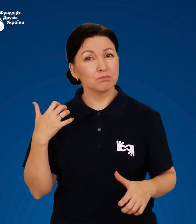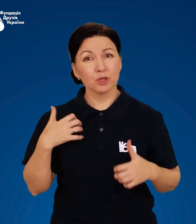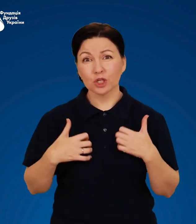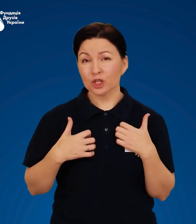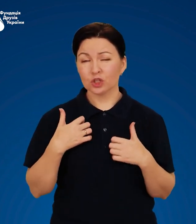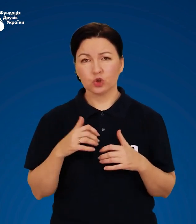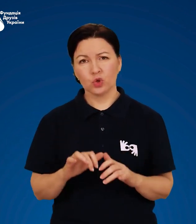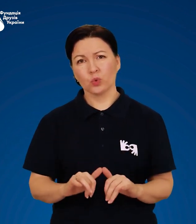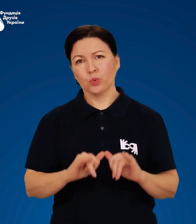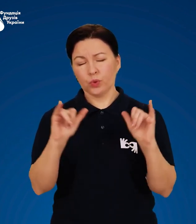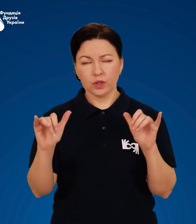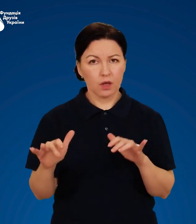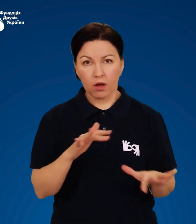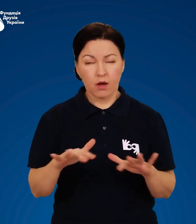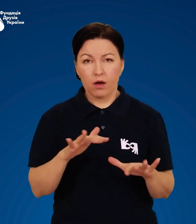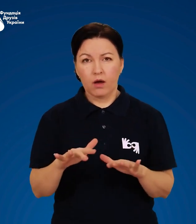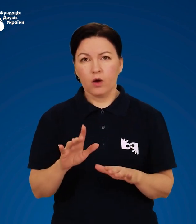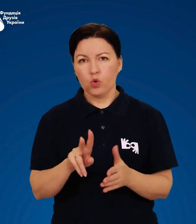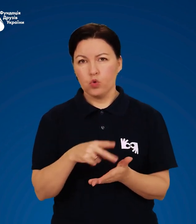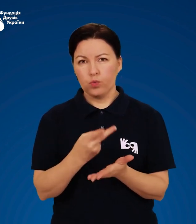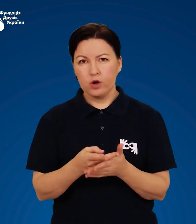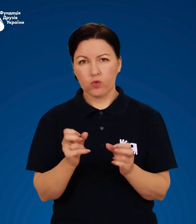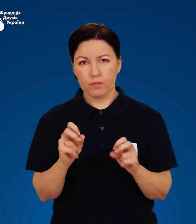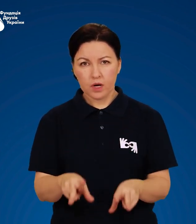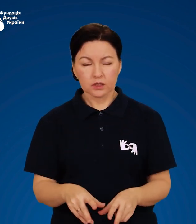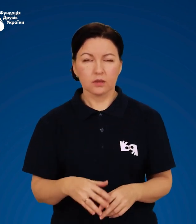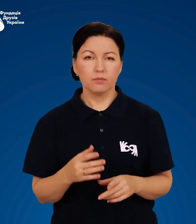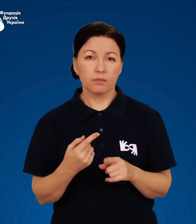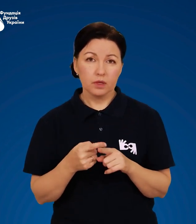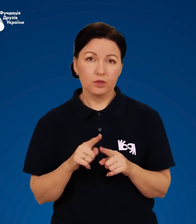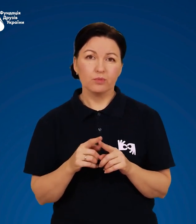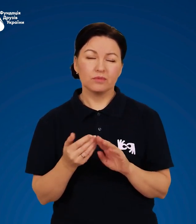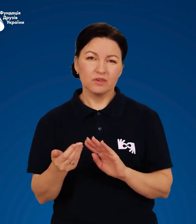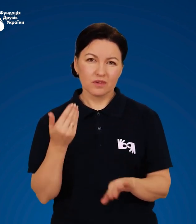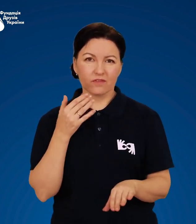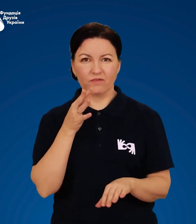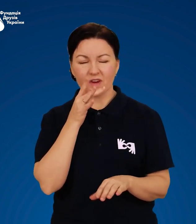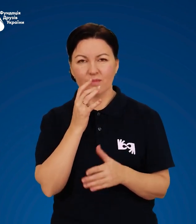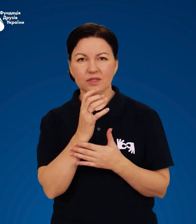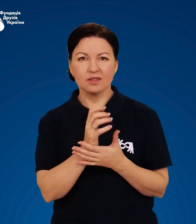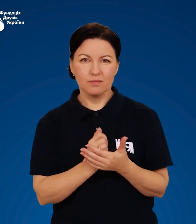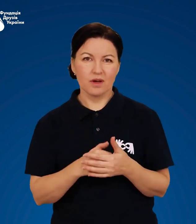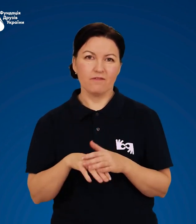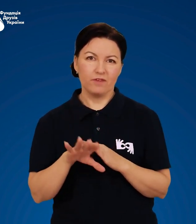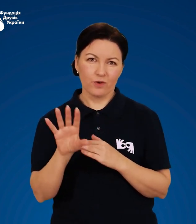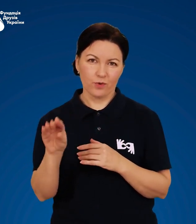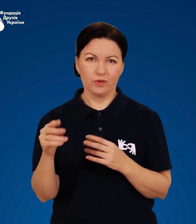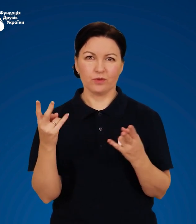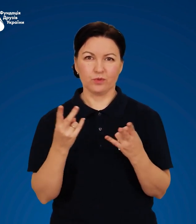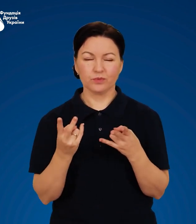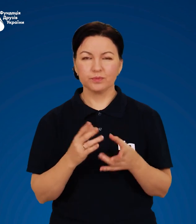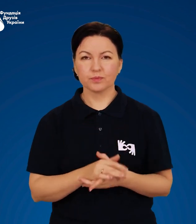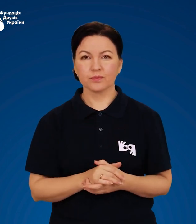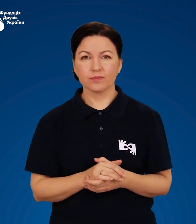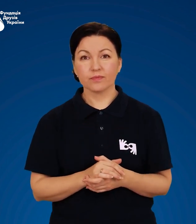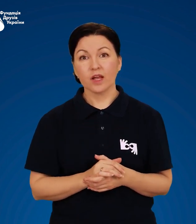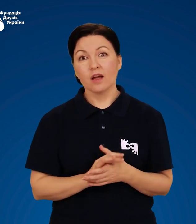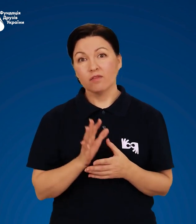небезпеку слизоти, тому виходьте із будинку не поспішаючи. У разі